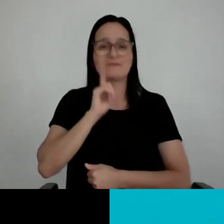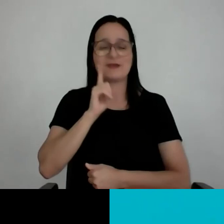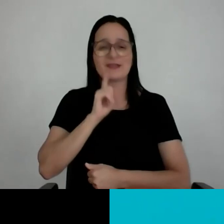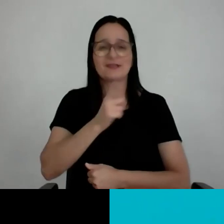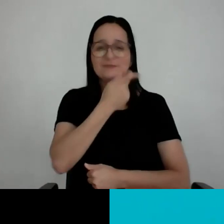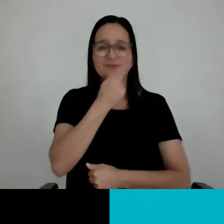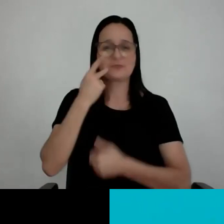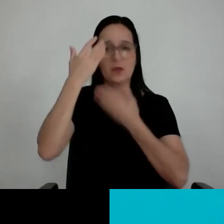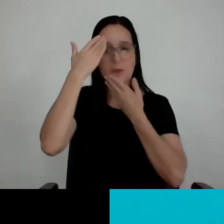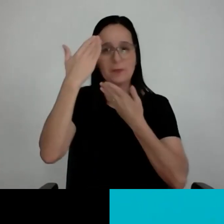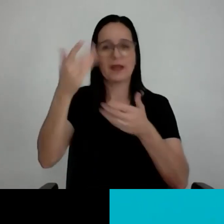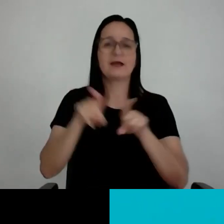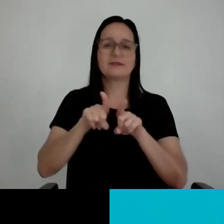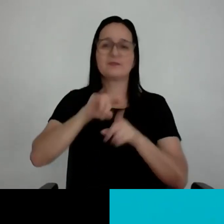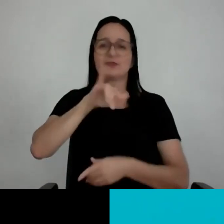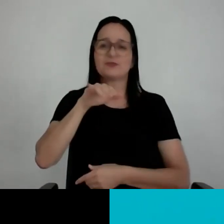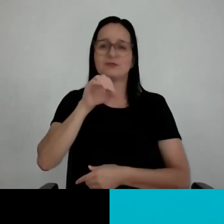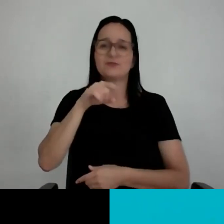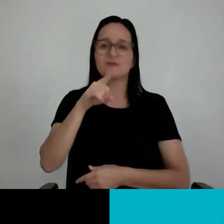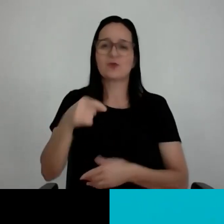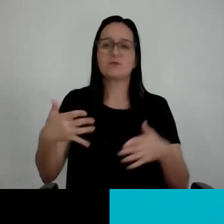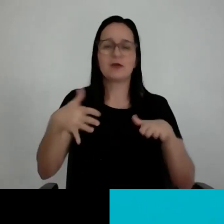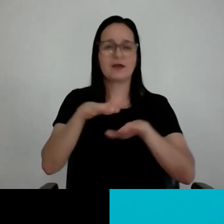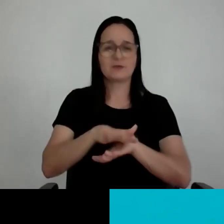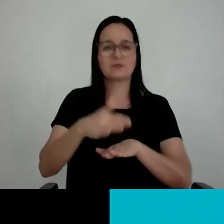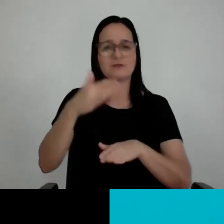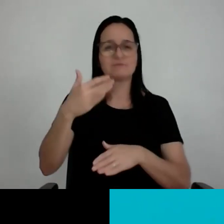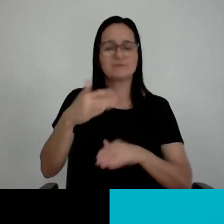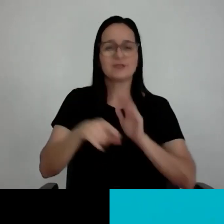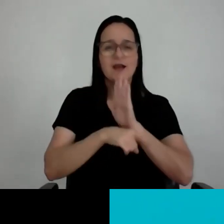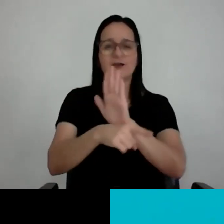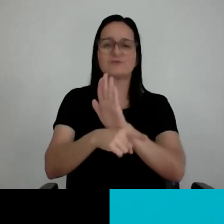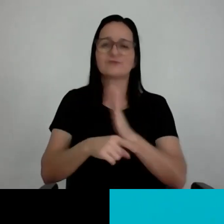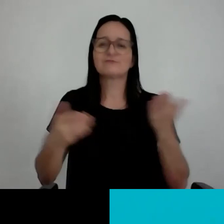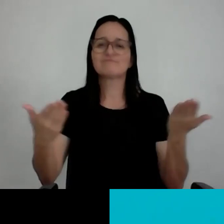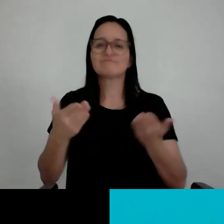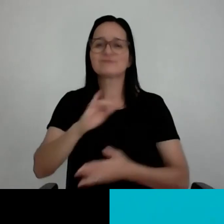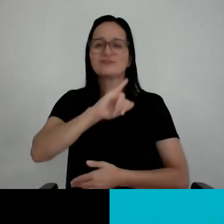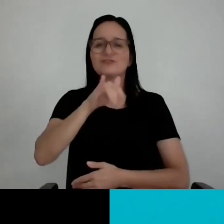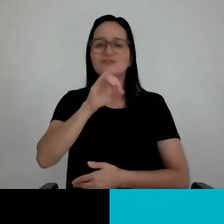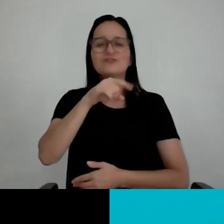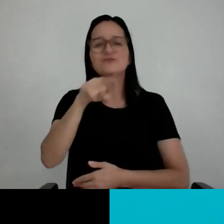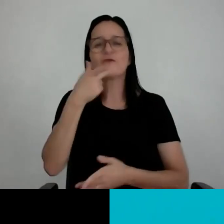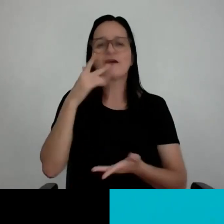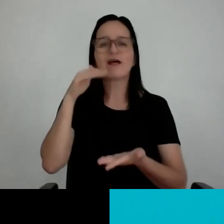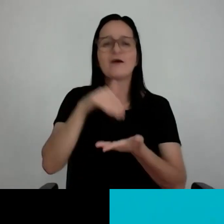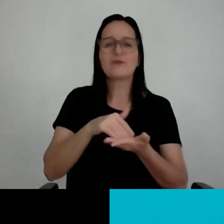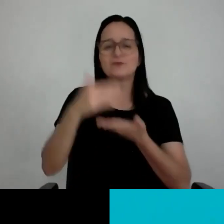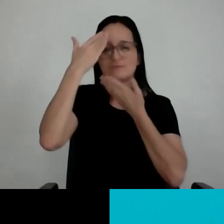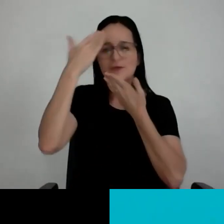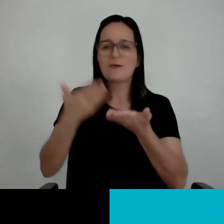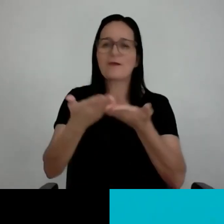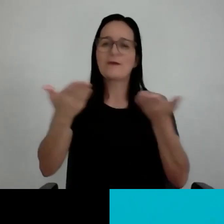trabalho, pela inclusão que a gente está fazendo com os alunos, Kélis, é demais. João, últimas palavras aí, muito obrigado. Pessoal, obrigado por estar aqui